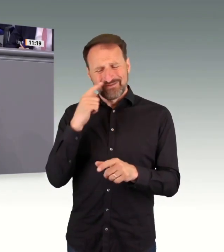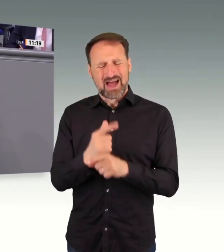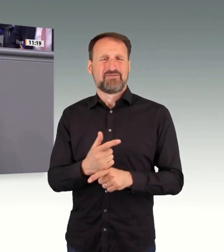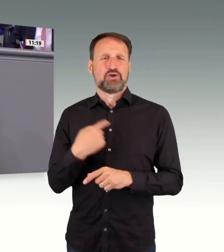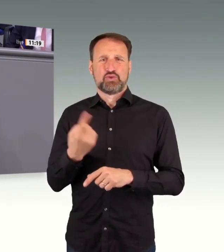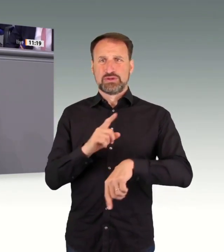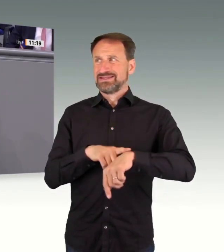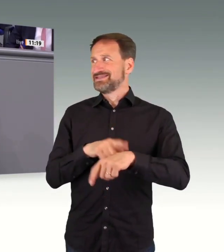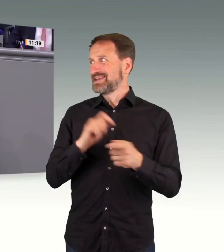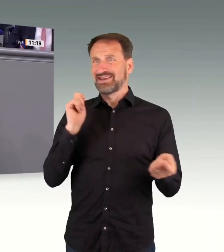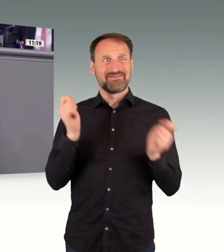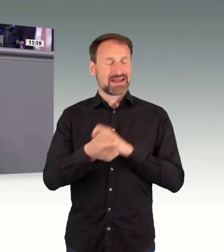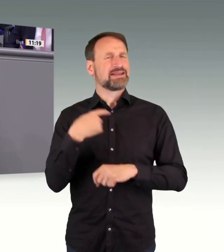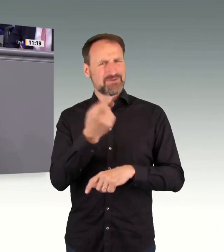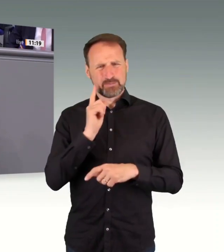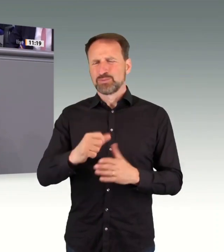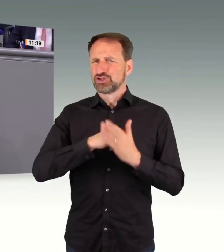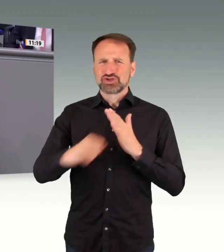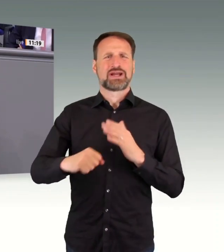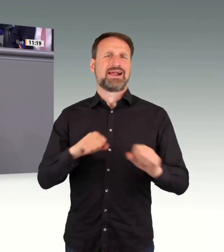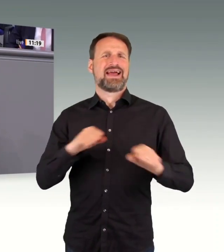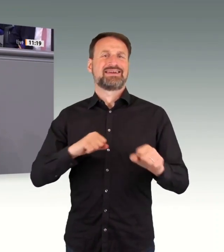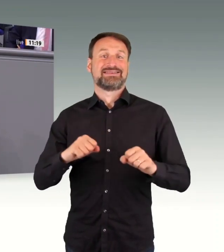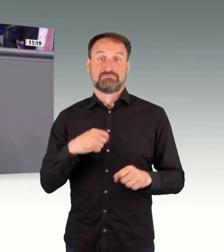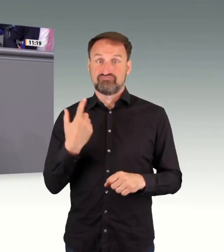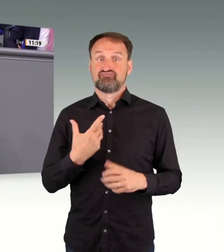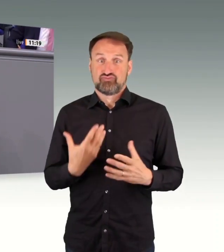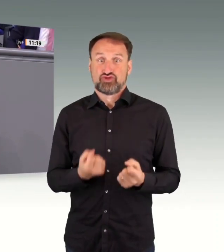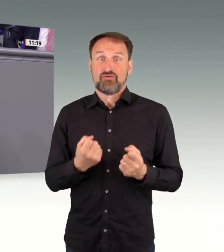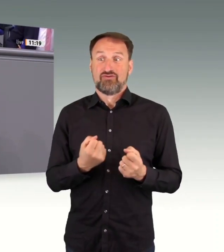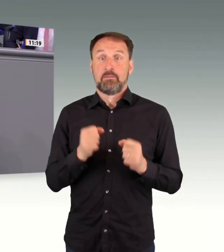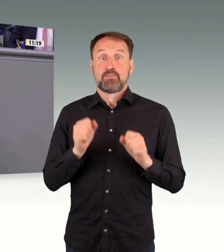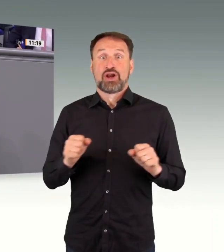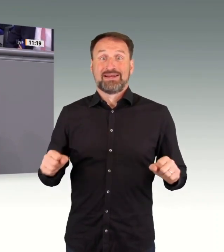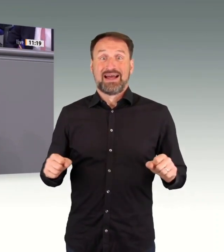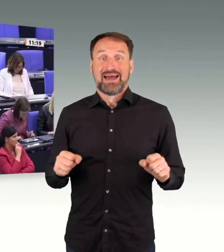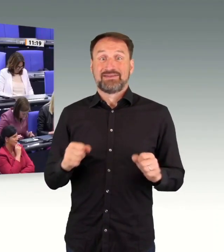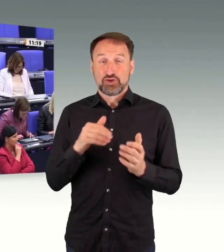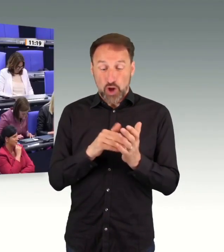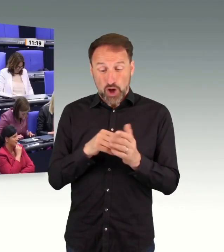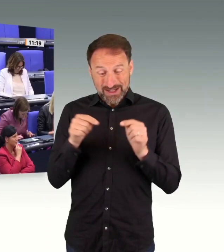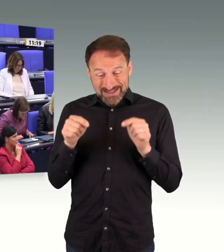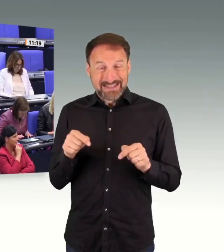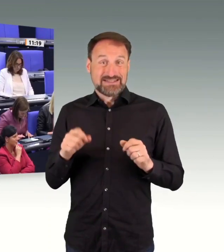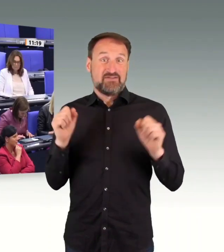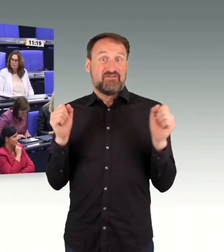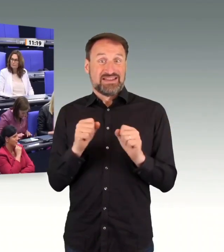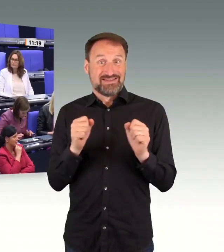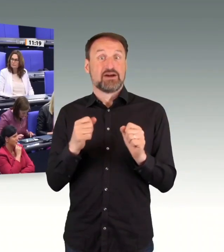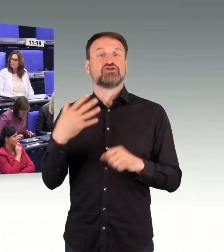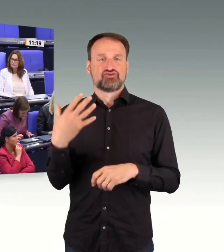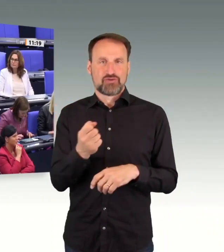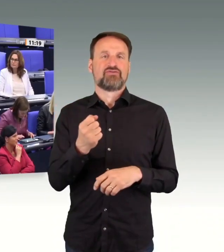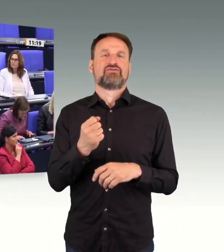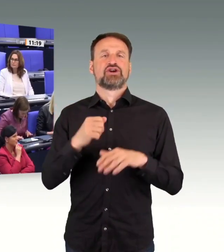reagieren müssen. Wir schaffen die Möglichkeiten, dass noch in diesem Winter schwimmende LNG-Terminals ihre Arbeit aufnehmen können